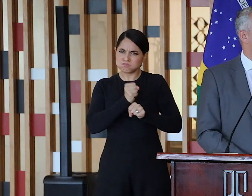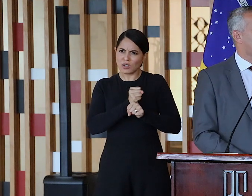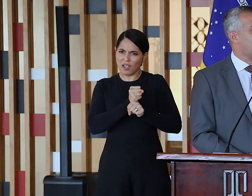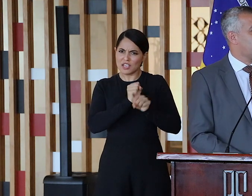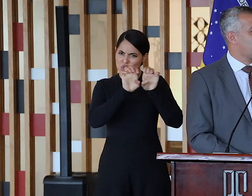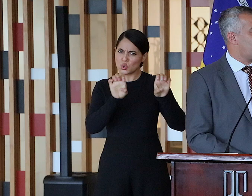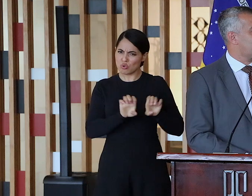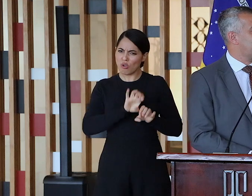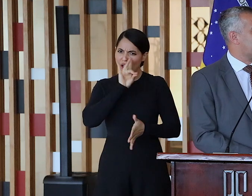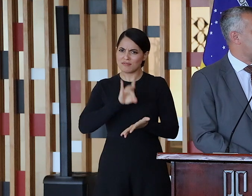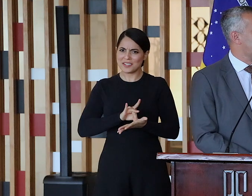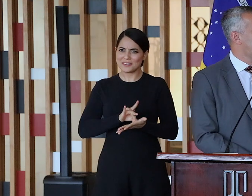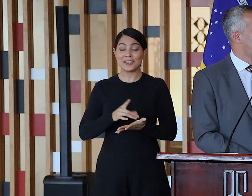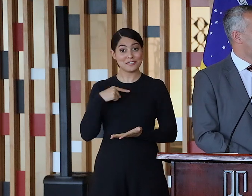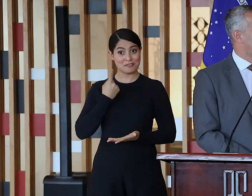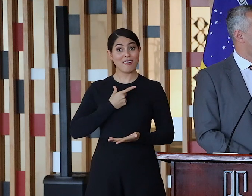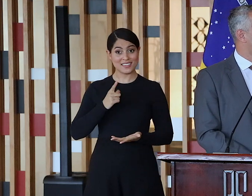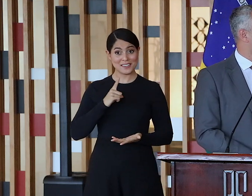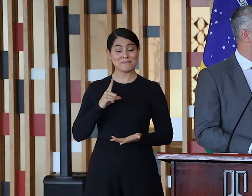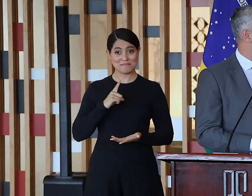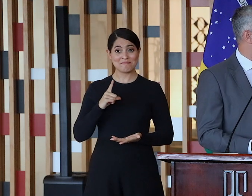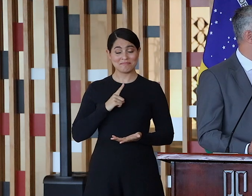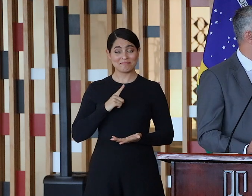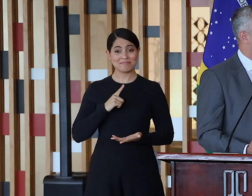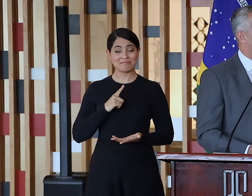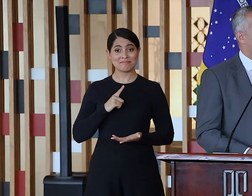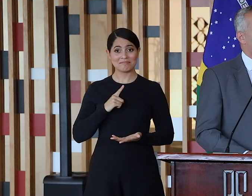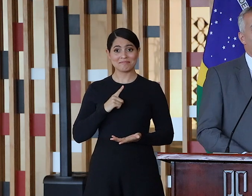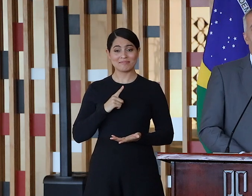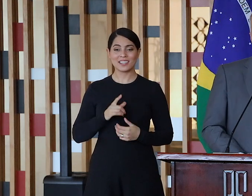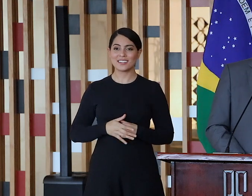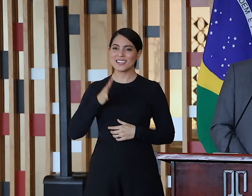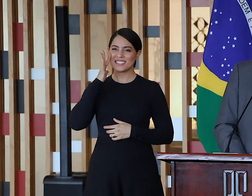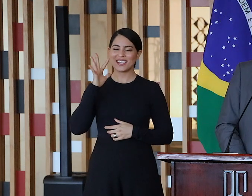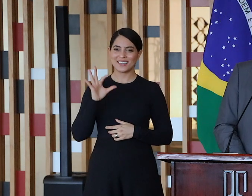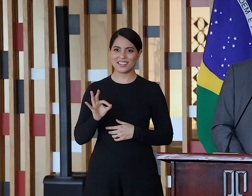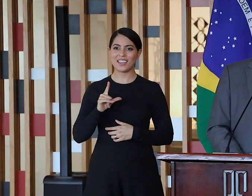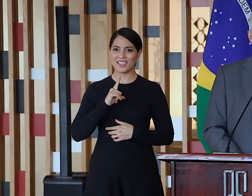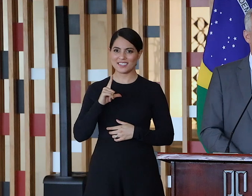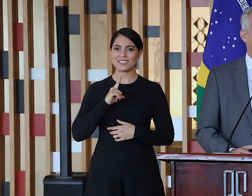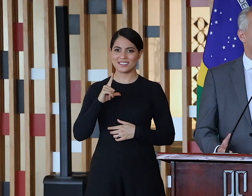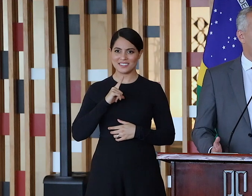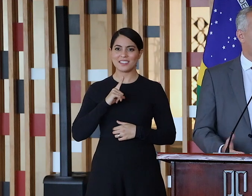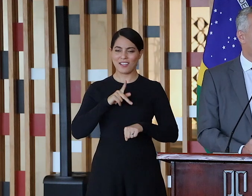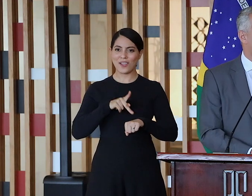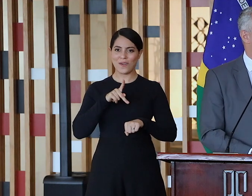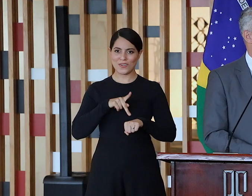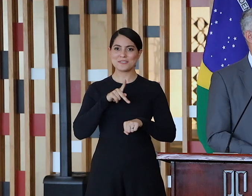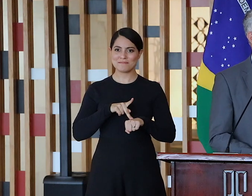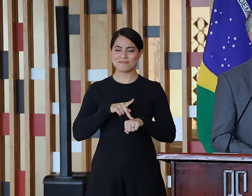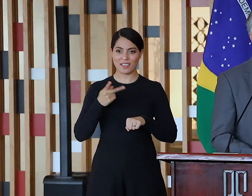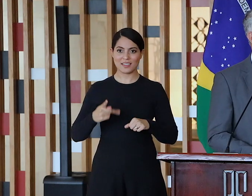hoje numa agenda tratando de rochas ornamentais nos maiores tempos, com certeza, à disposição das rochas ornamentais brasileiras, o que é a Brasília e,